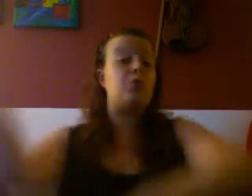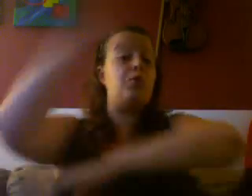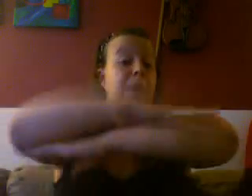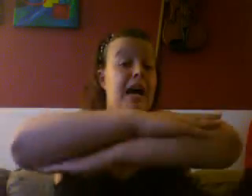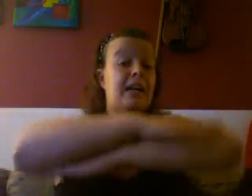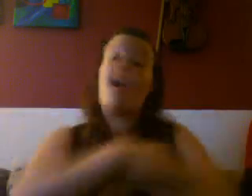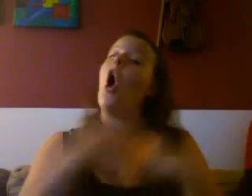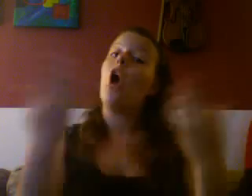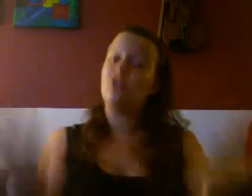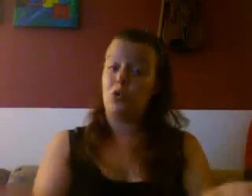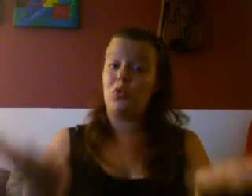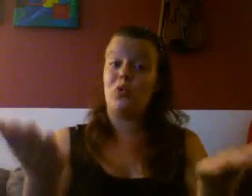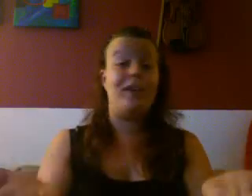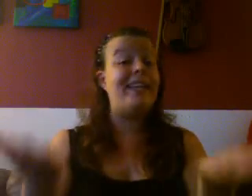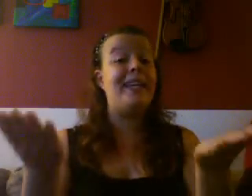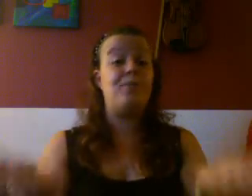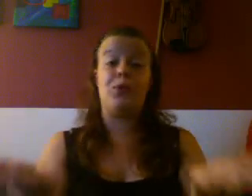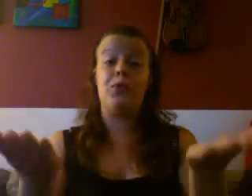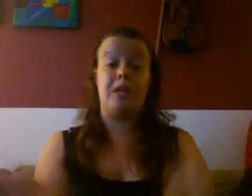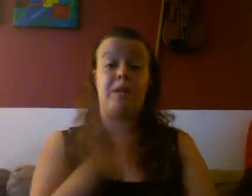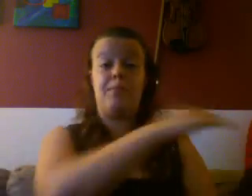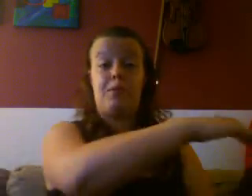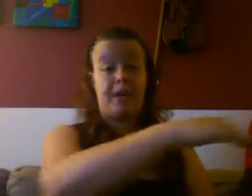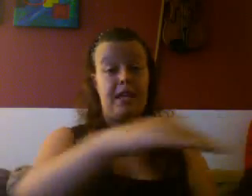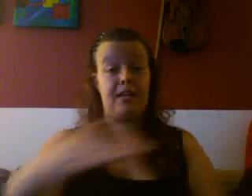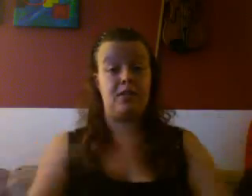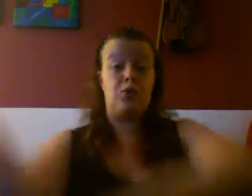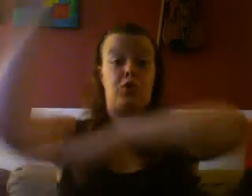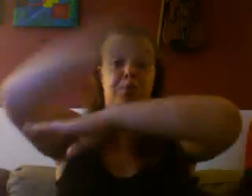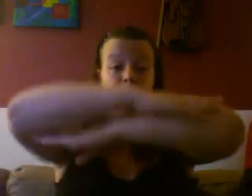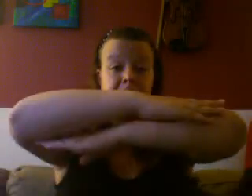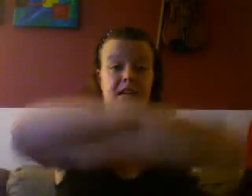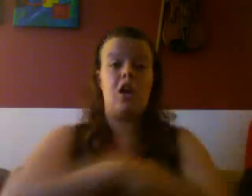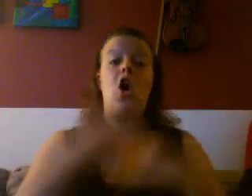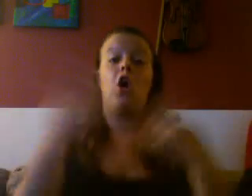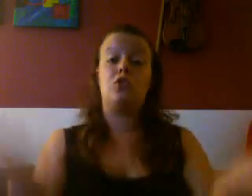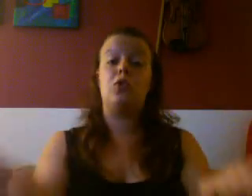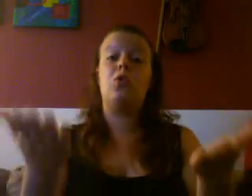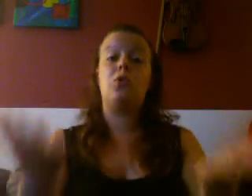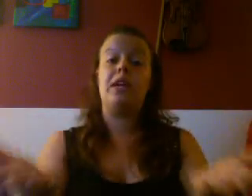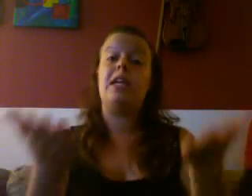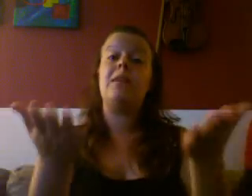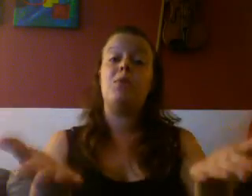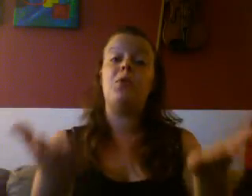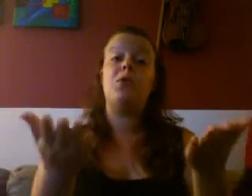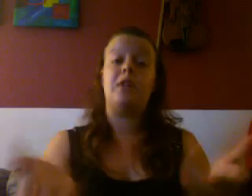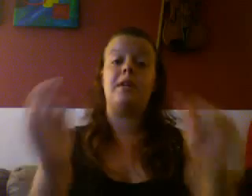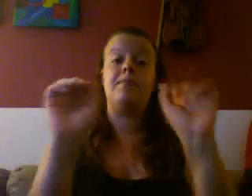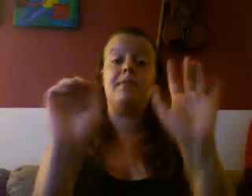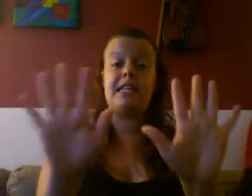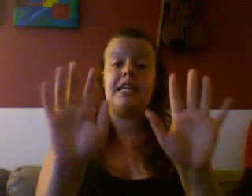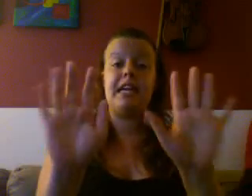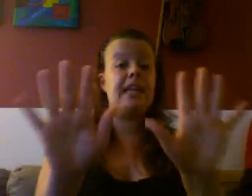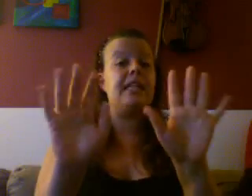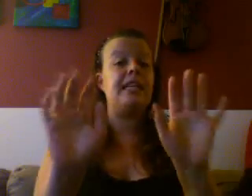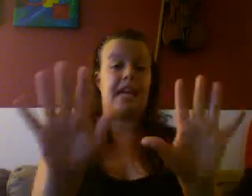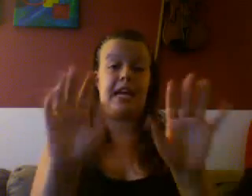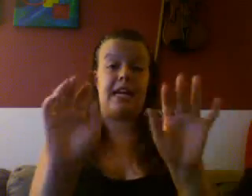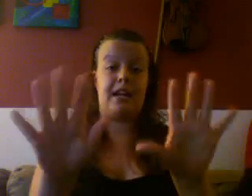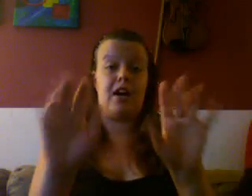chubang, og to imod dem, på bredden stod chubang, og to imod dem, 10 indianer,